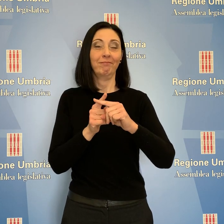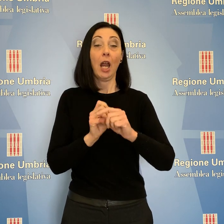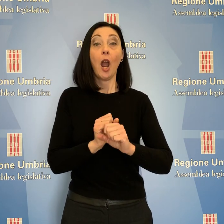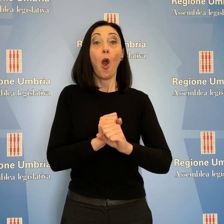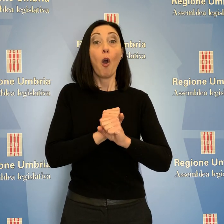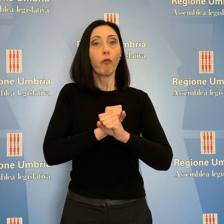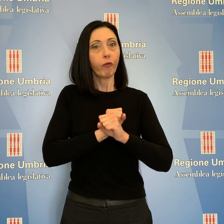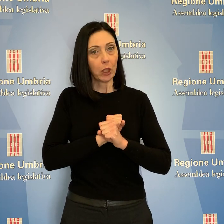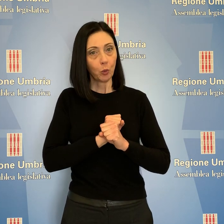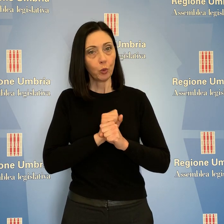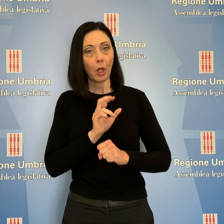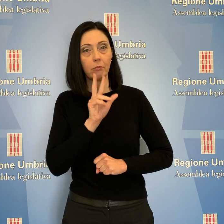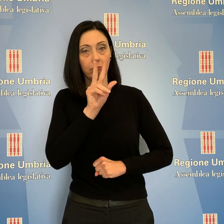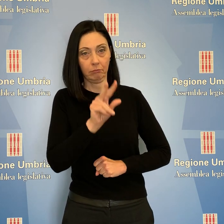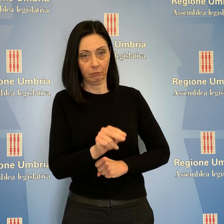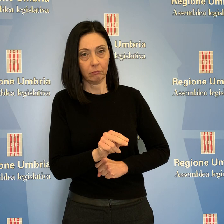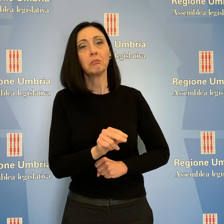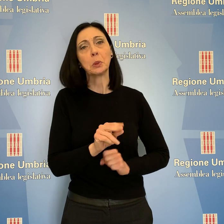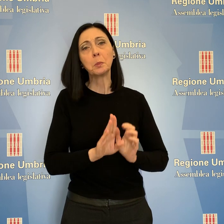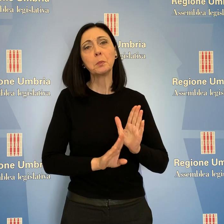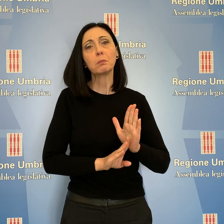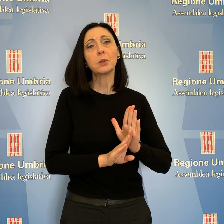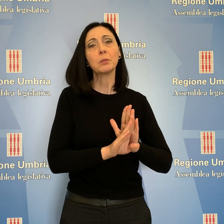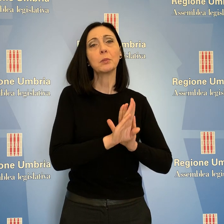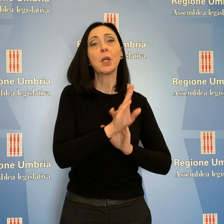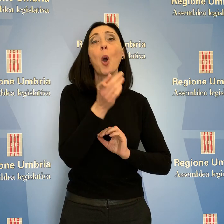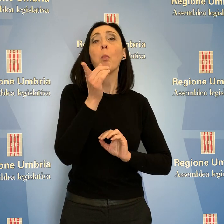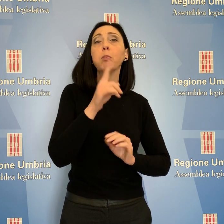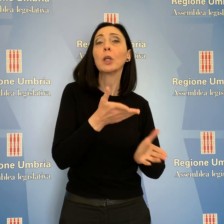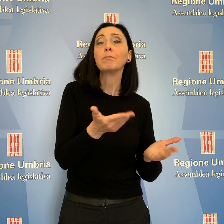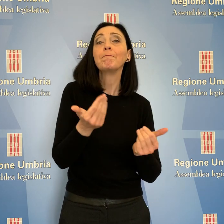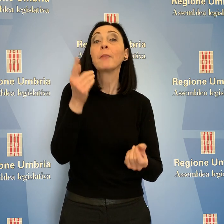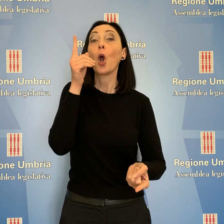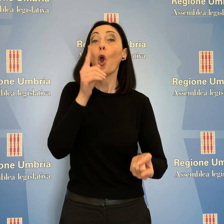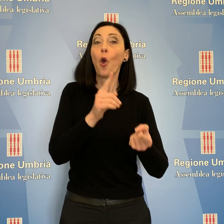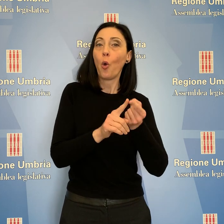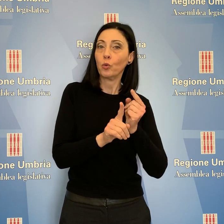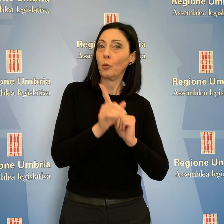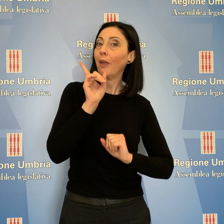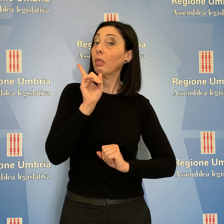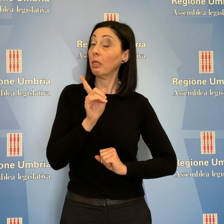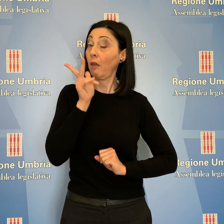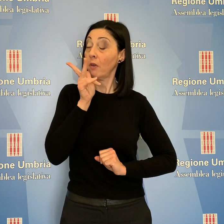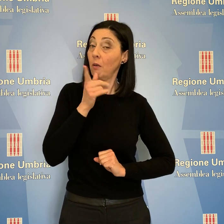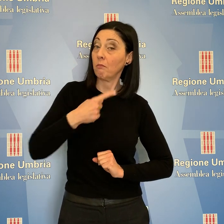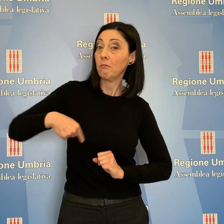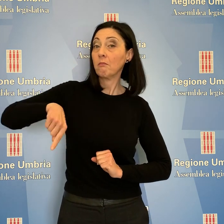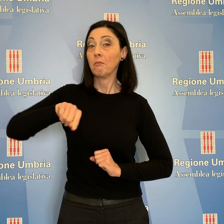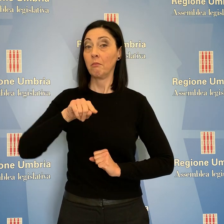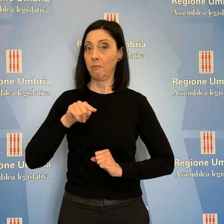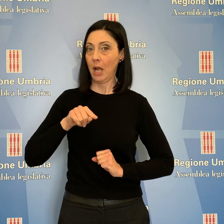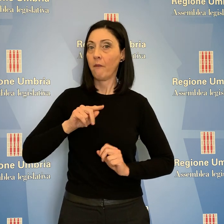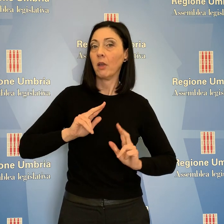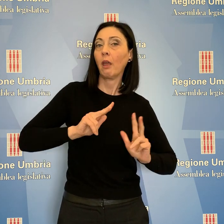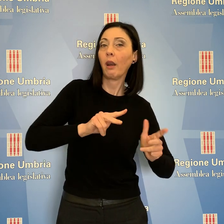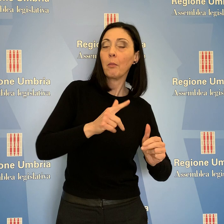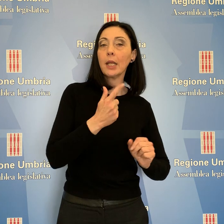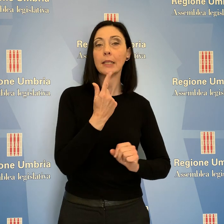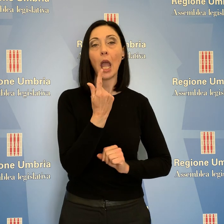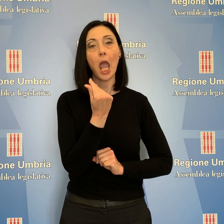fiducia, ha detto, tornerà a salire e con essa i consumi. Dovremmo essere bravi a coniugare questa ripresa dell'economia